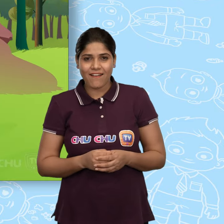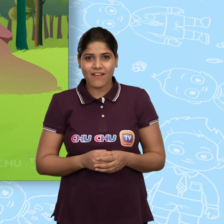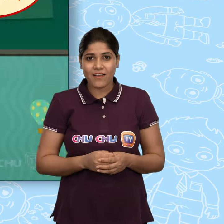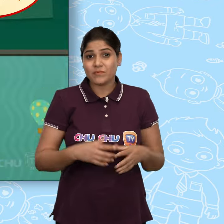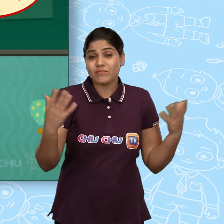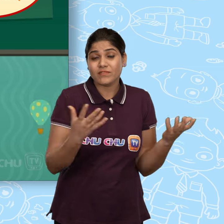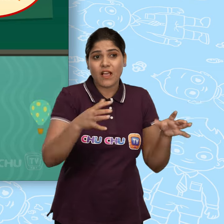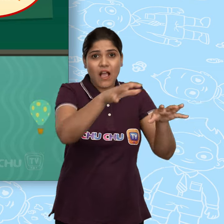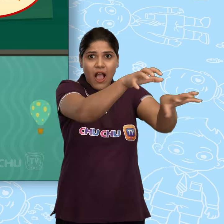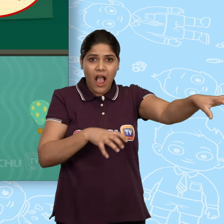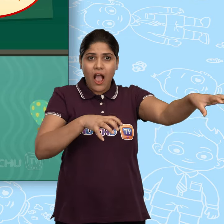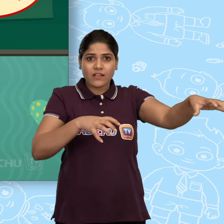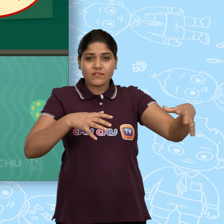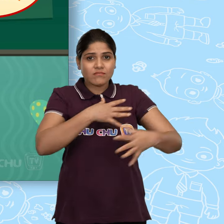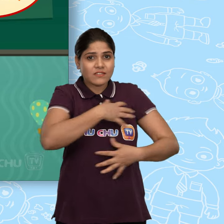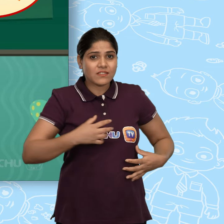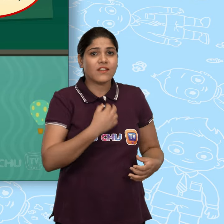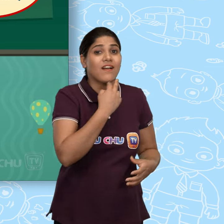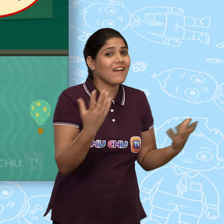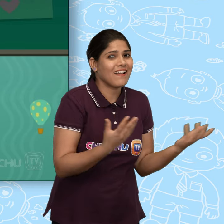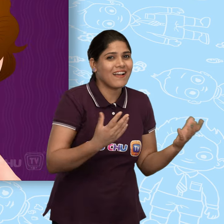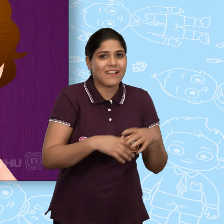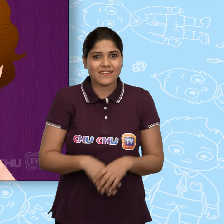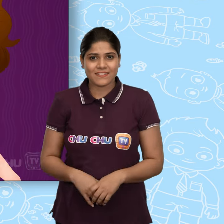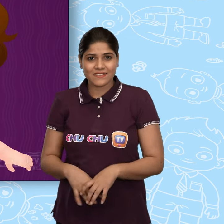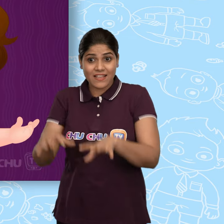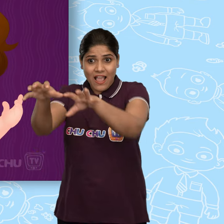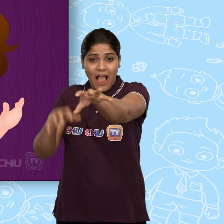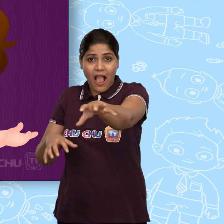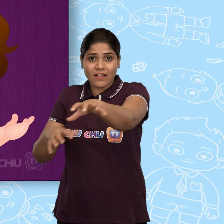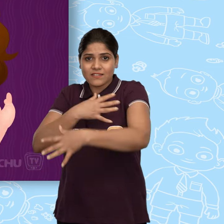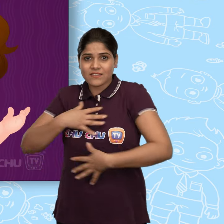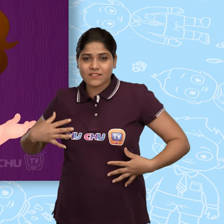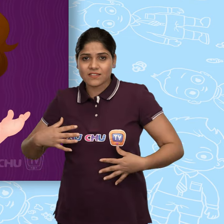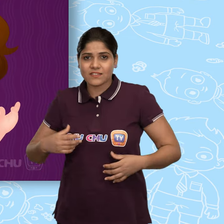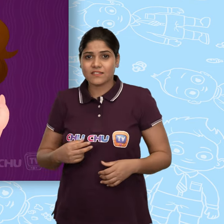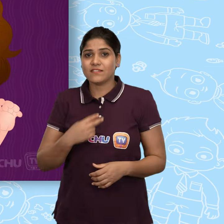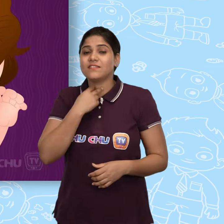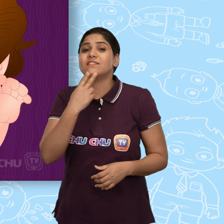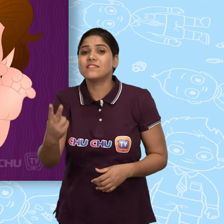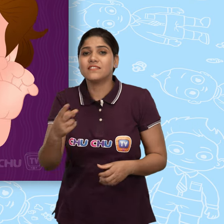बताओ बाग कैसे बोलता है बाग करता है गुर